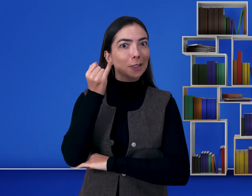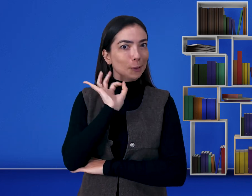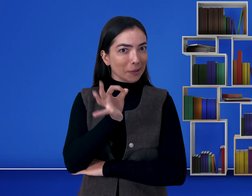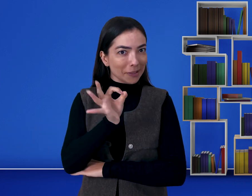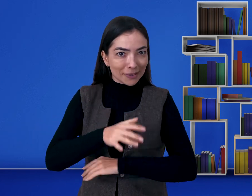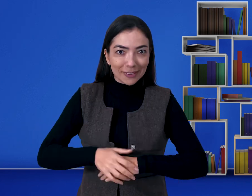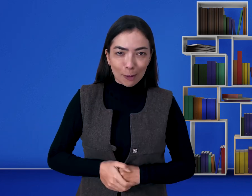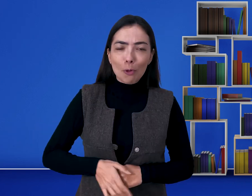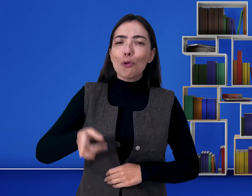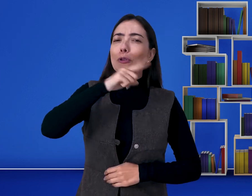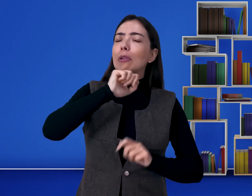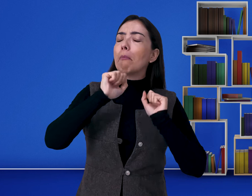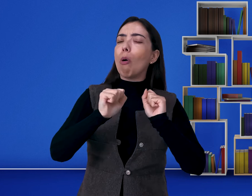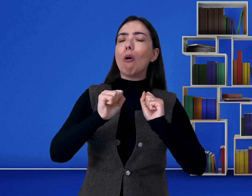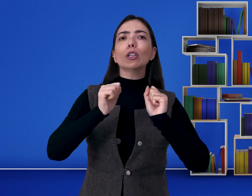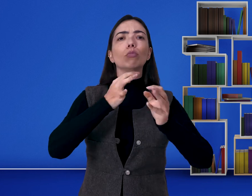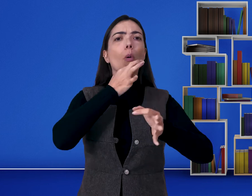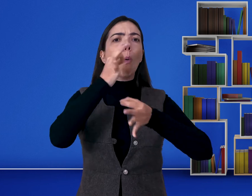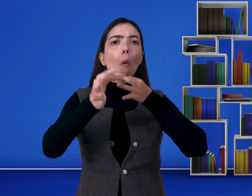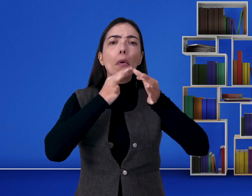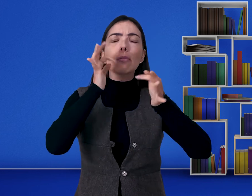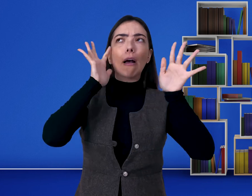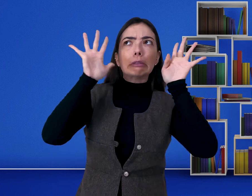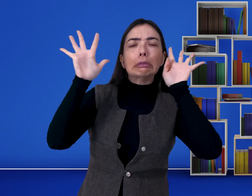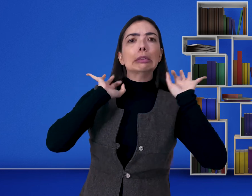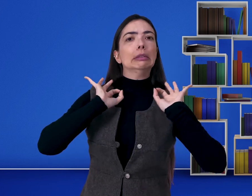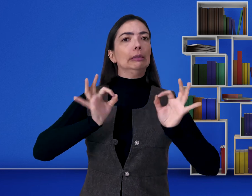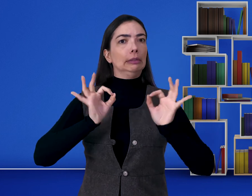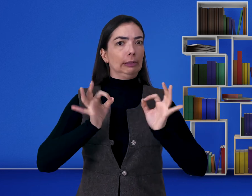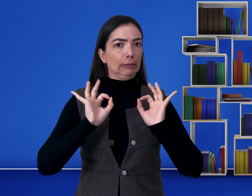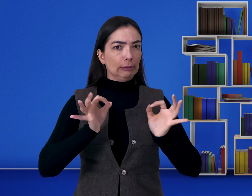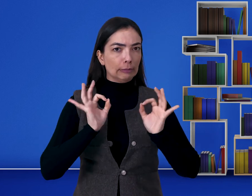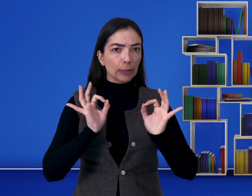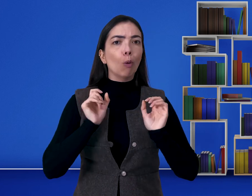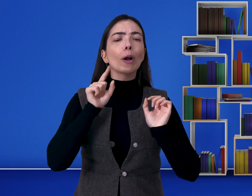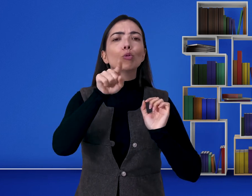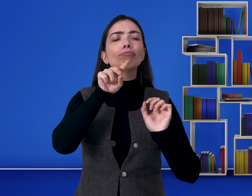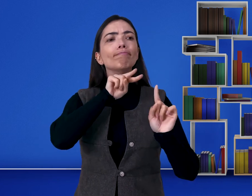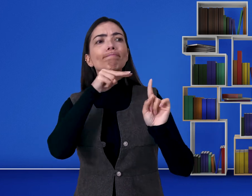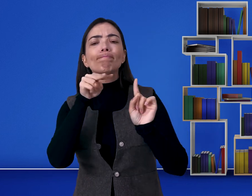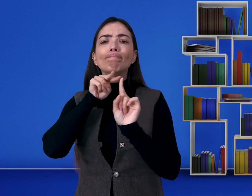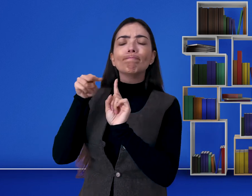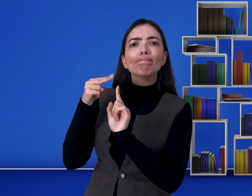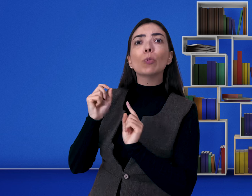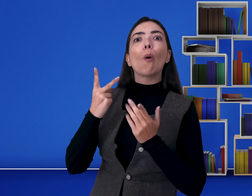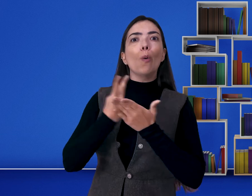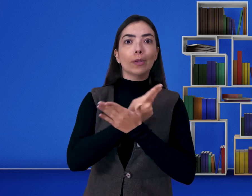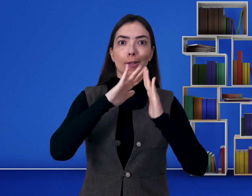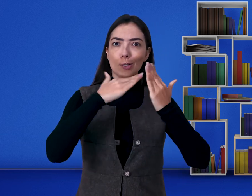interessante e muito importante. Então, coloquem aqui nos comentários as suas reflexões e percepções acerca